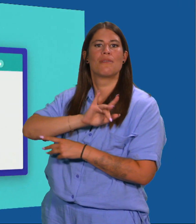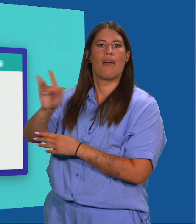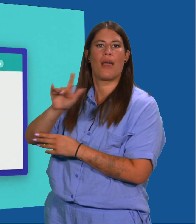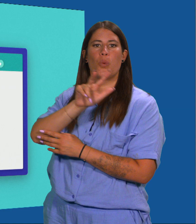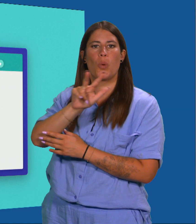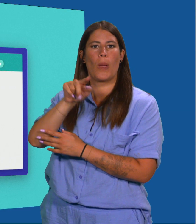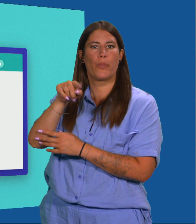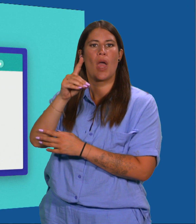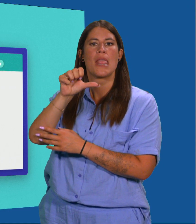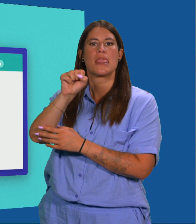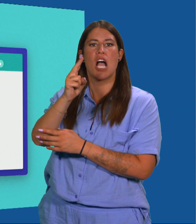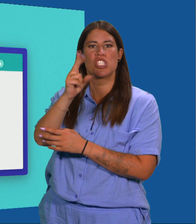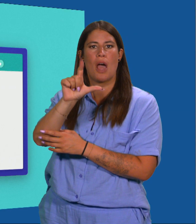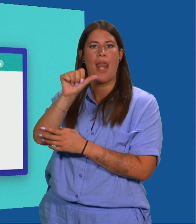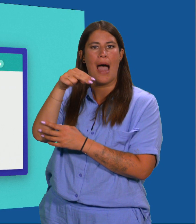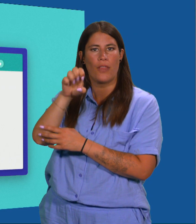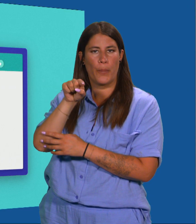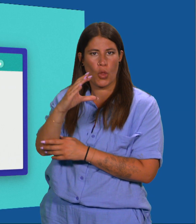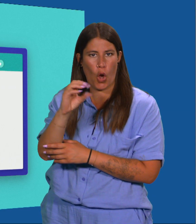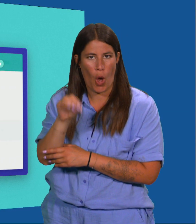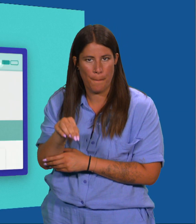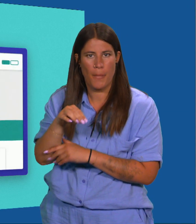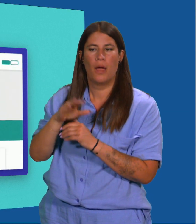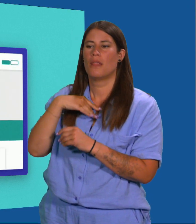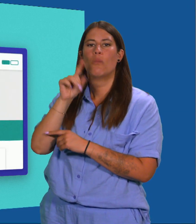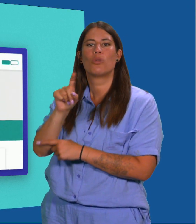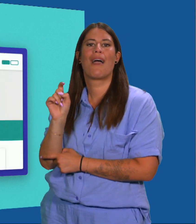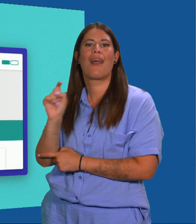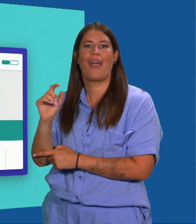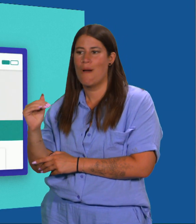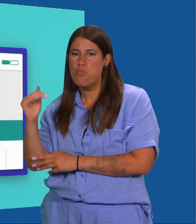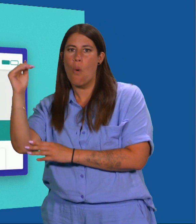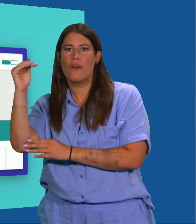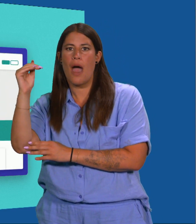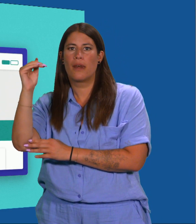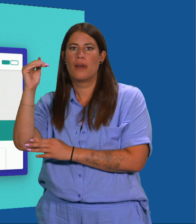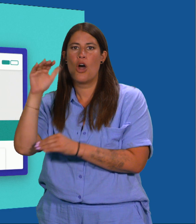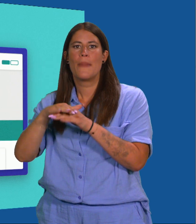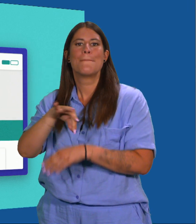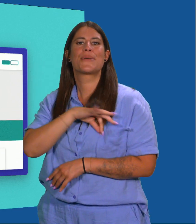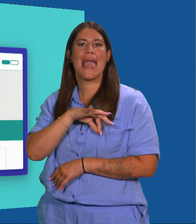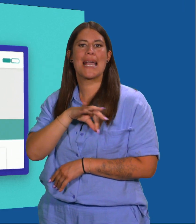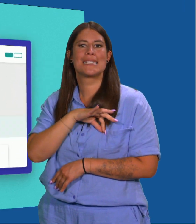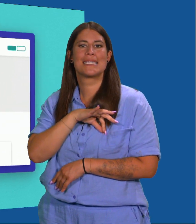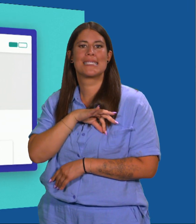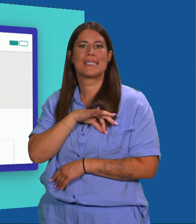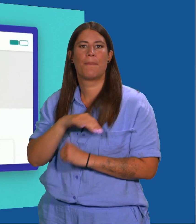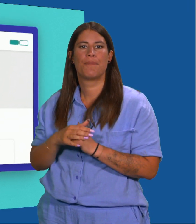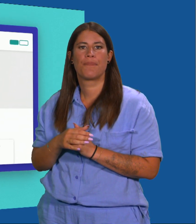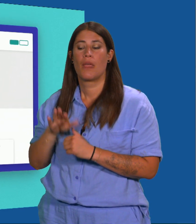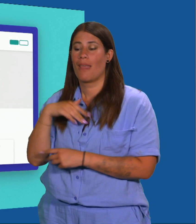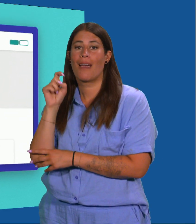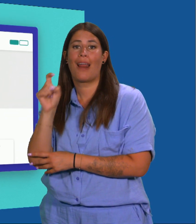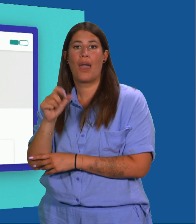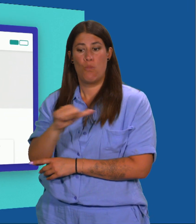Surf naar www.dashlane.com. Klik bovenaan op Prijzen. Klik